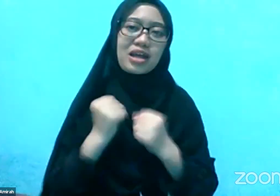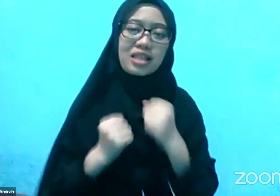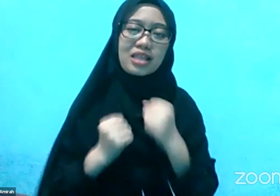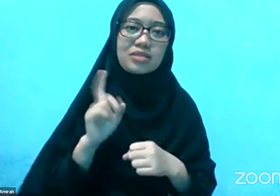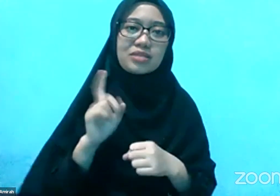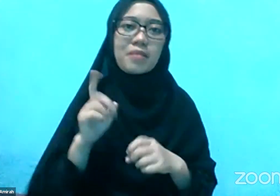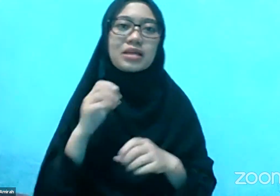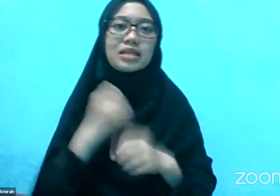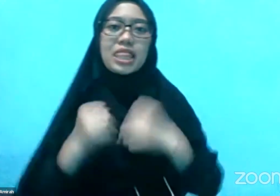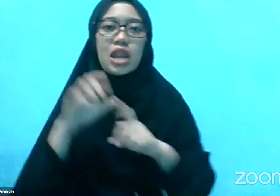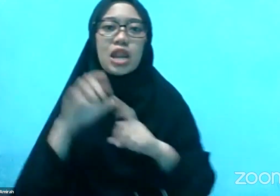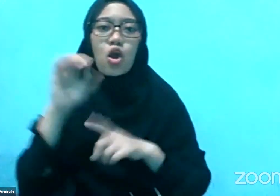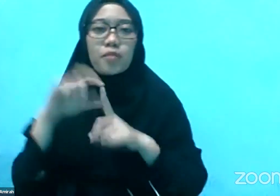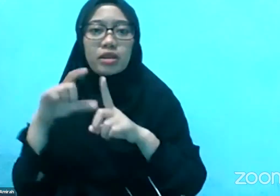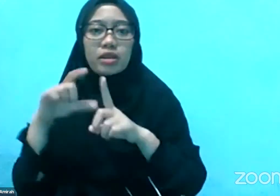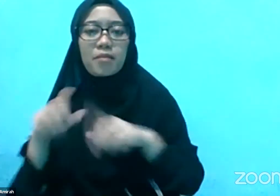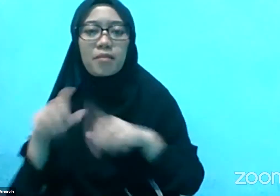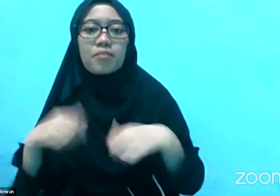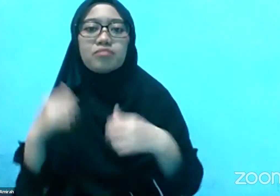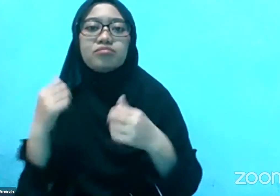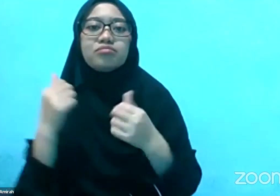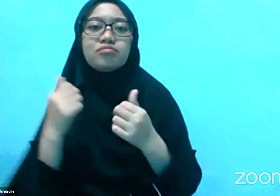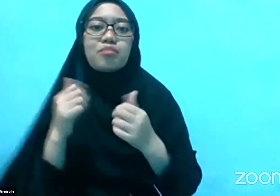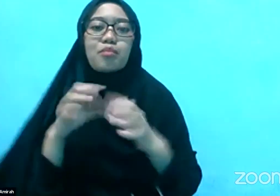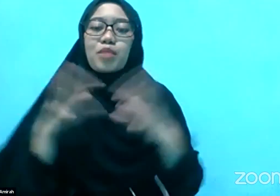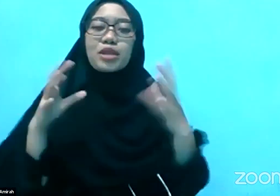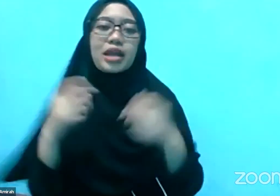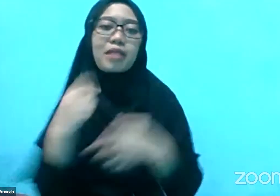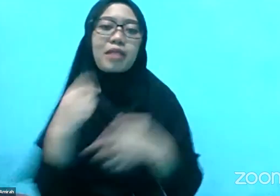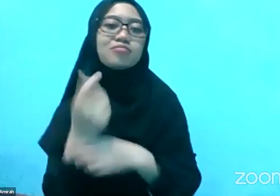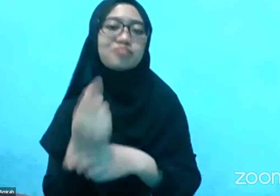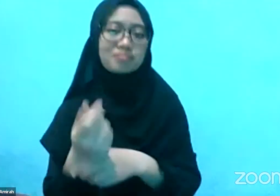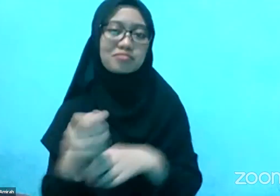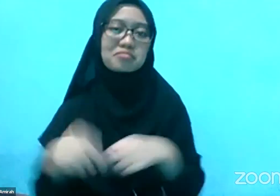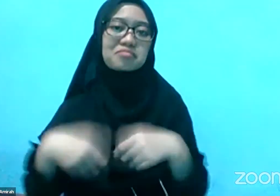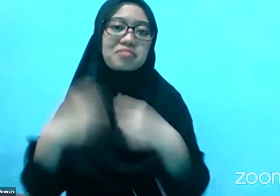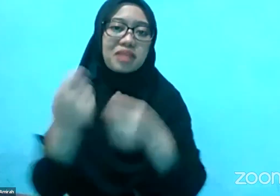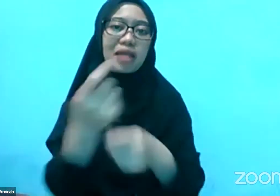Biayain ya Banyak-banyak lembaga donor Sudah mulai berpunculan